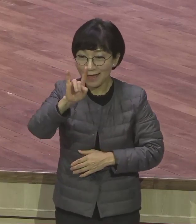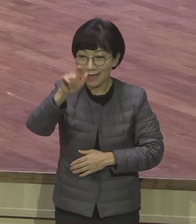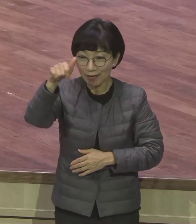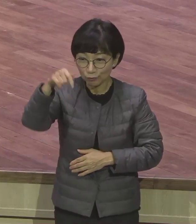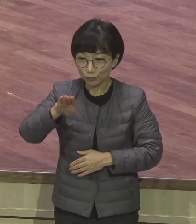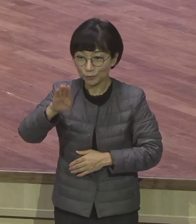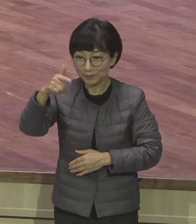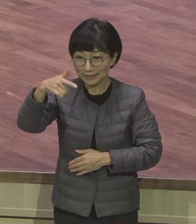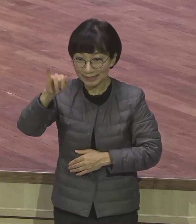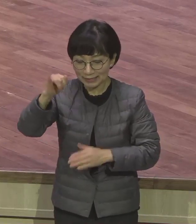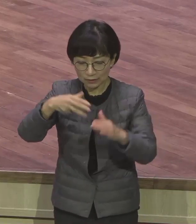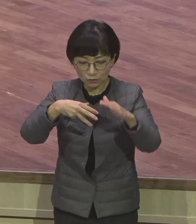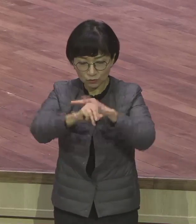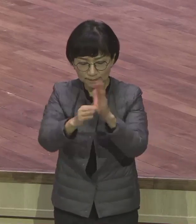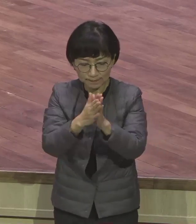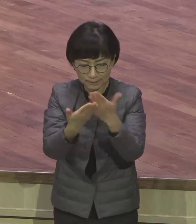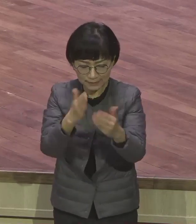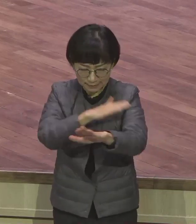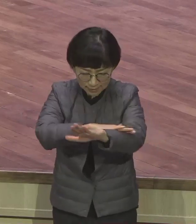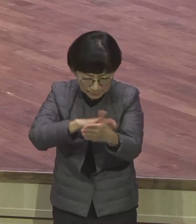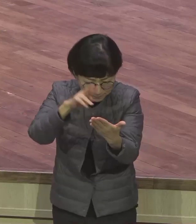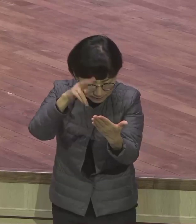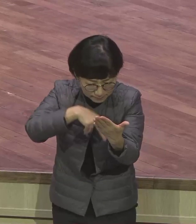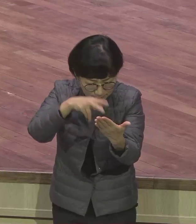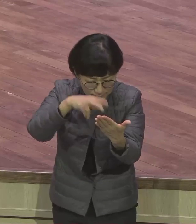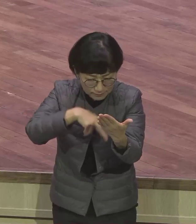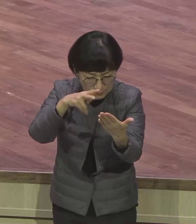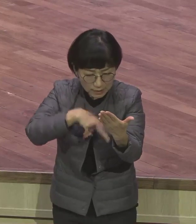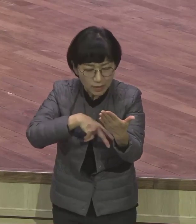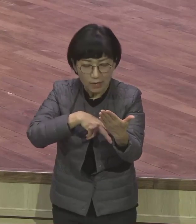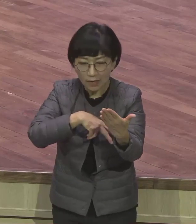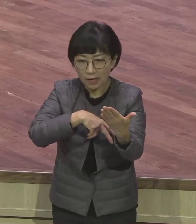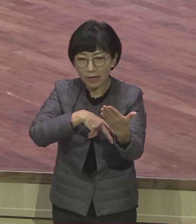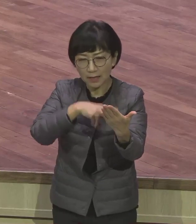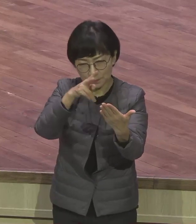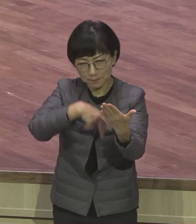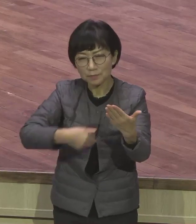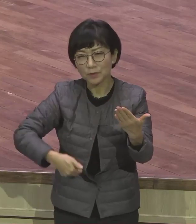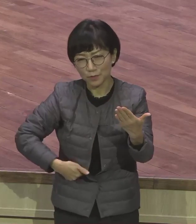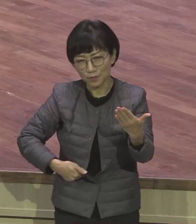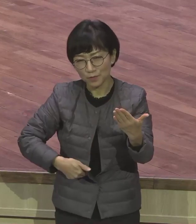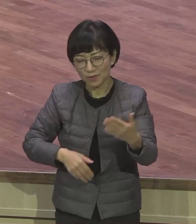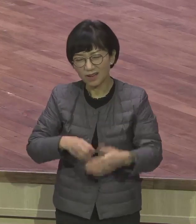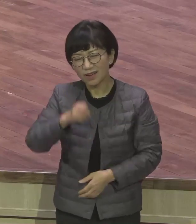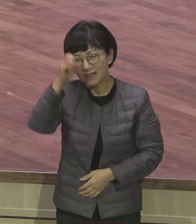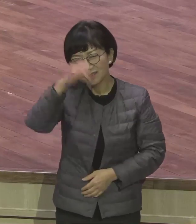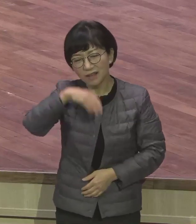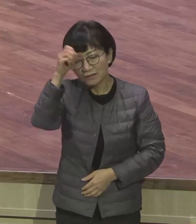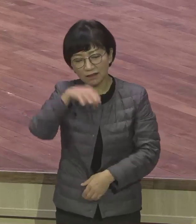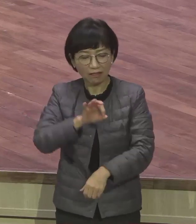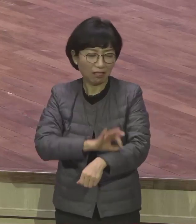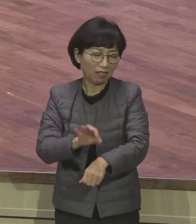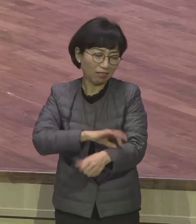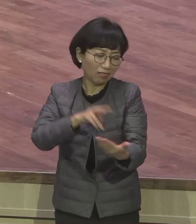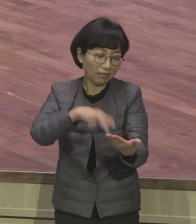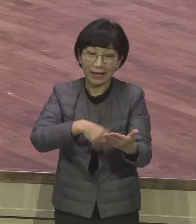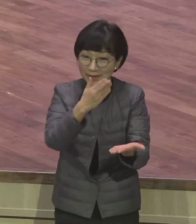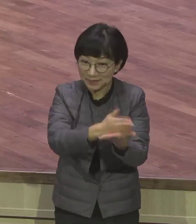이 신앙여정 시간에 주력기 말씀을 여러분이 그냥 듣지 말고 여러분 삶 속에 적용을 잘 하게